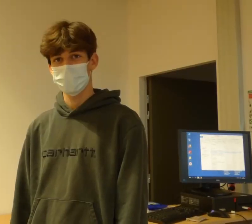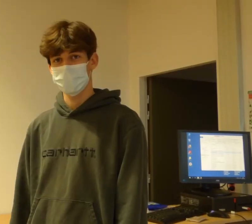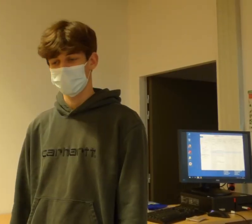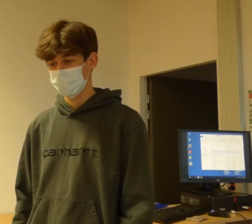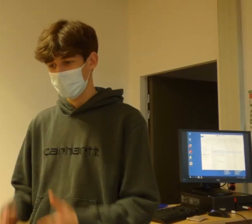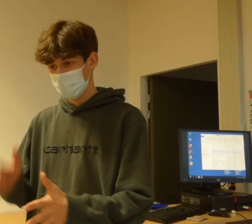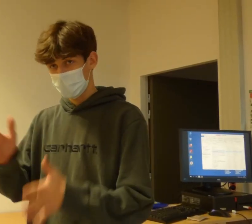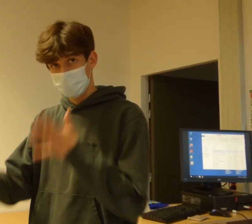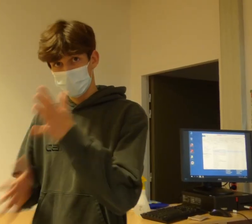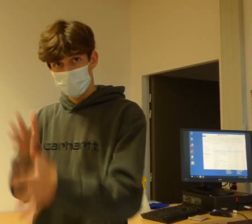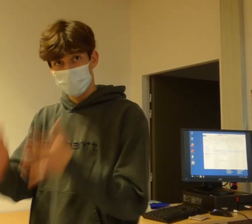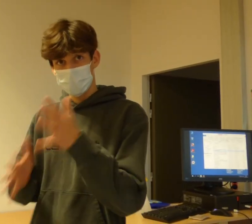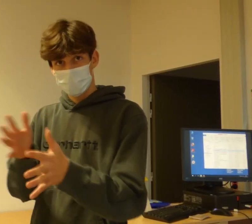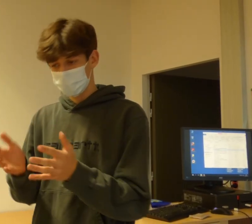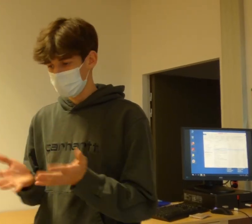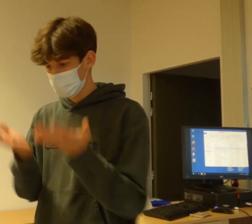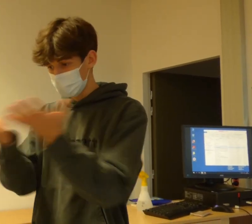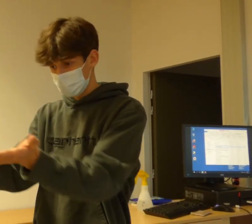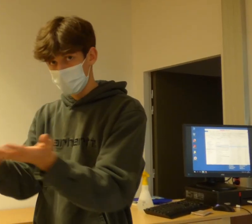Qu'apporte la langue des signes ?